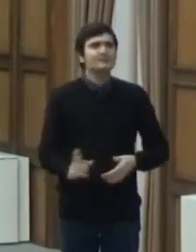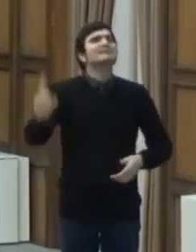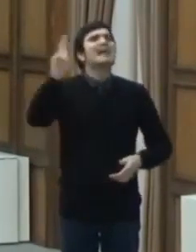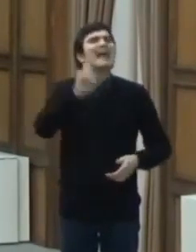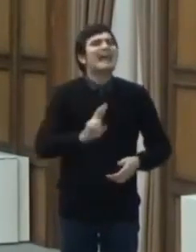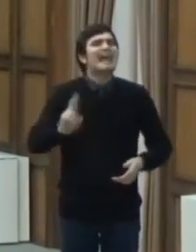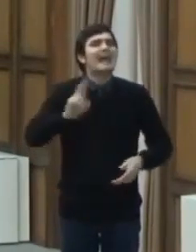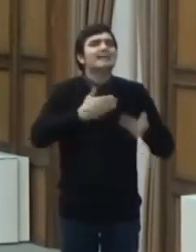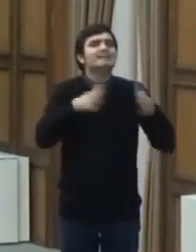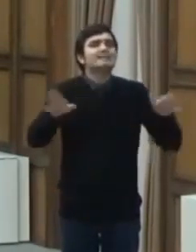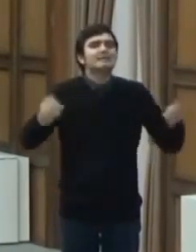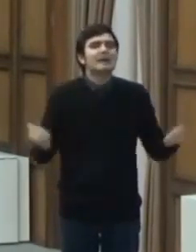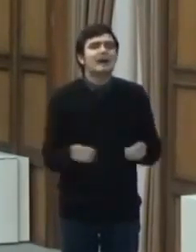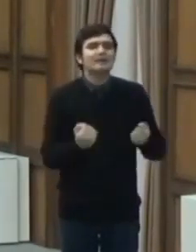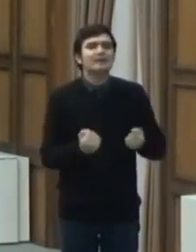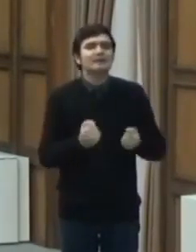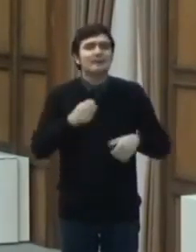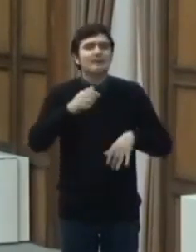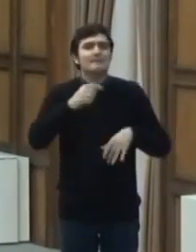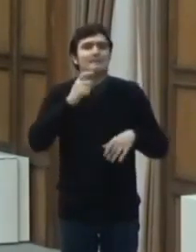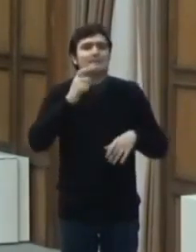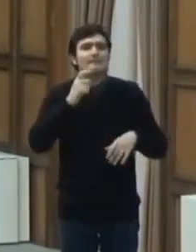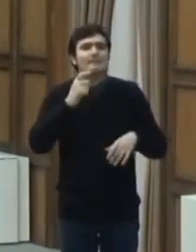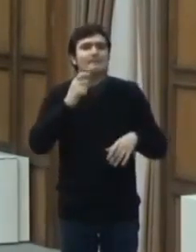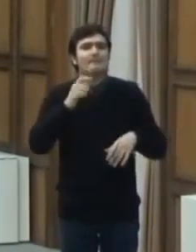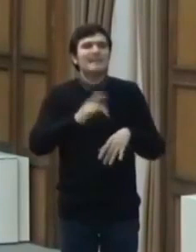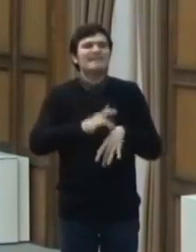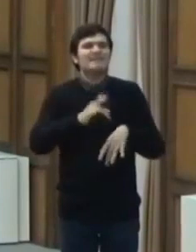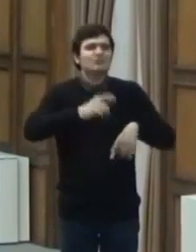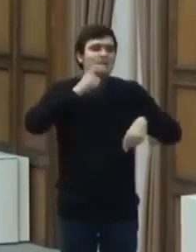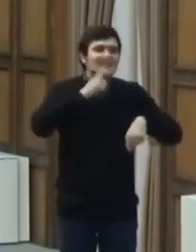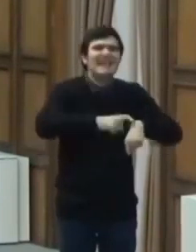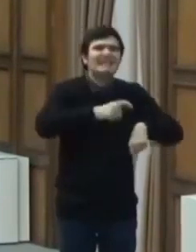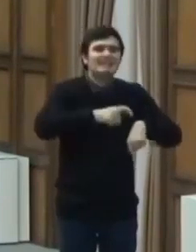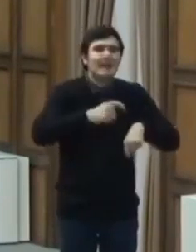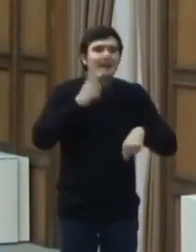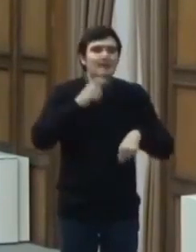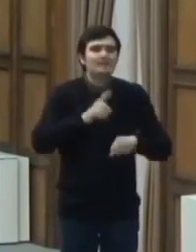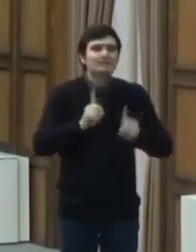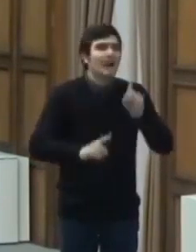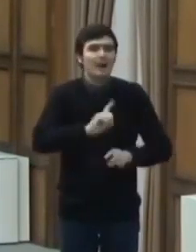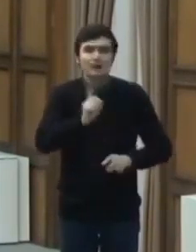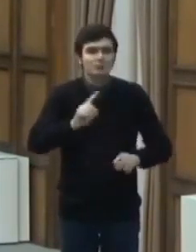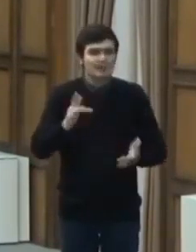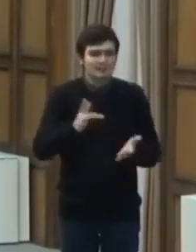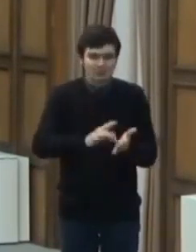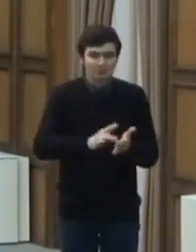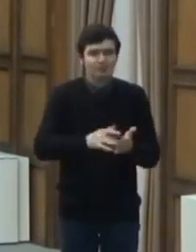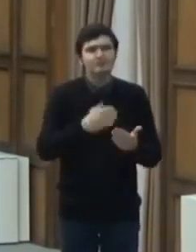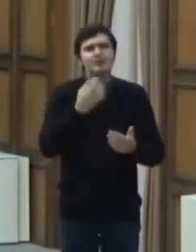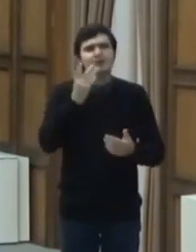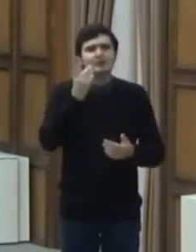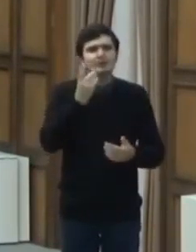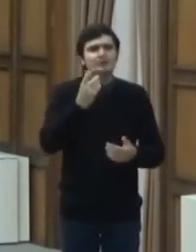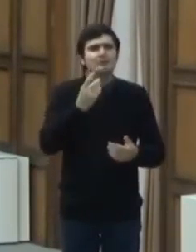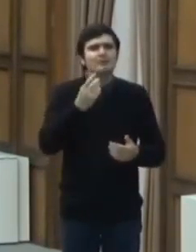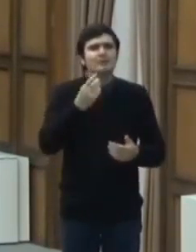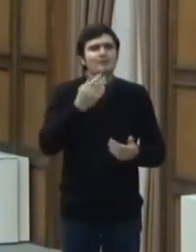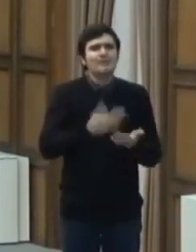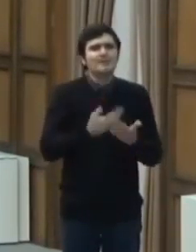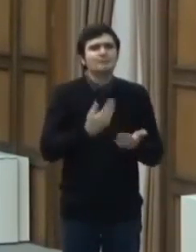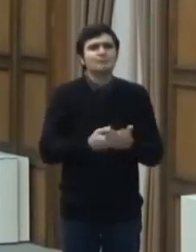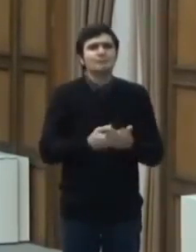cabinetelor de medicină dentară pentru cazurile care nu reprezintă urgență cu respectarea măsurilor de prevenire și control a răspândirii